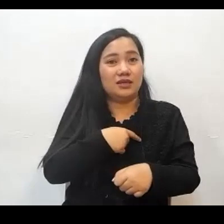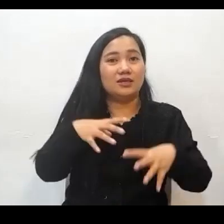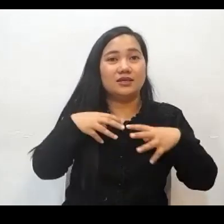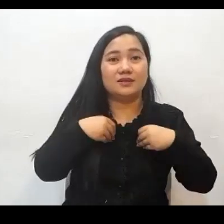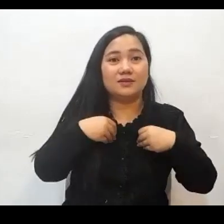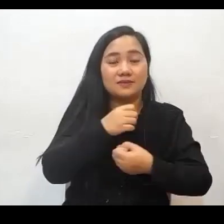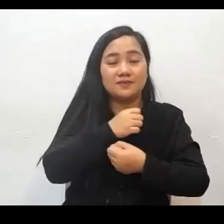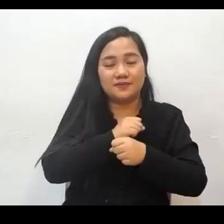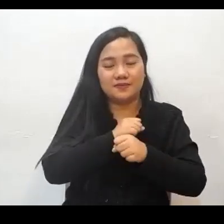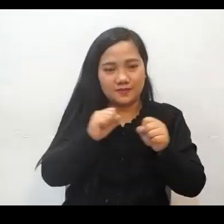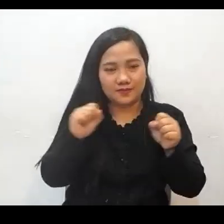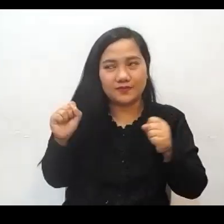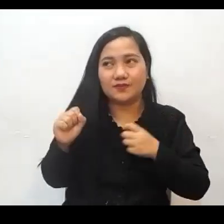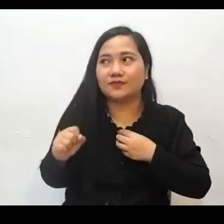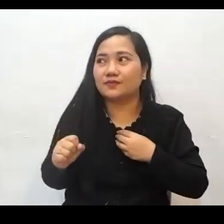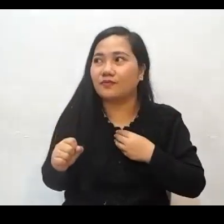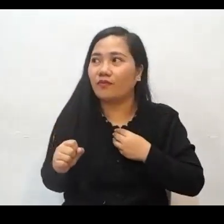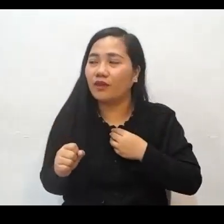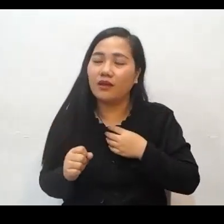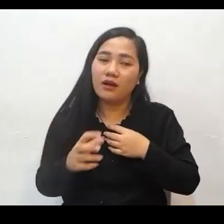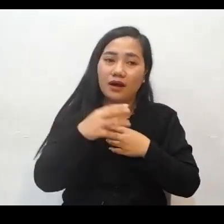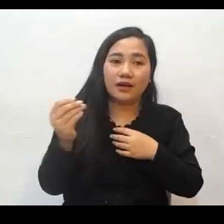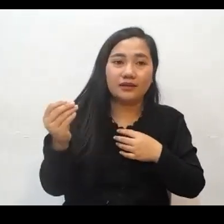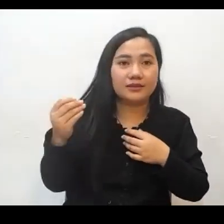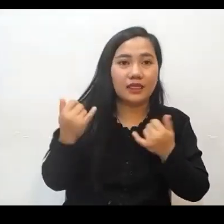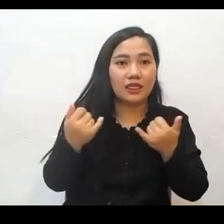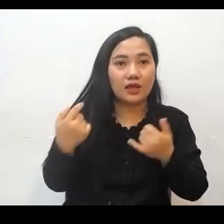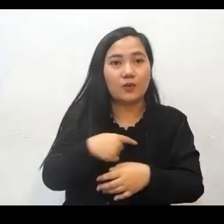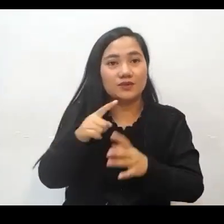At nang tayo po ay maligtas, naunawaan na po natin ngayon yung puso ng Diyos.